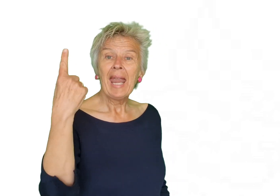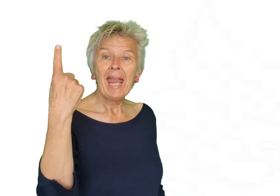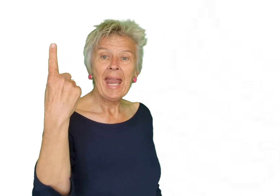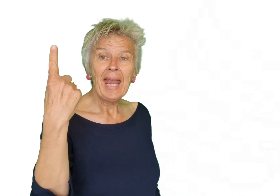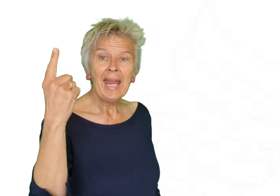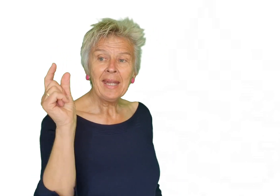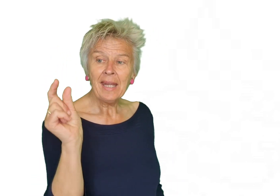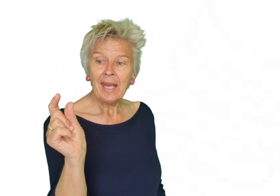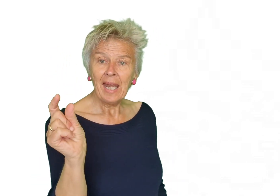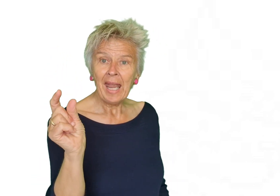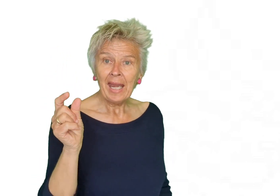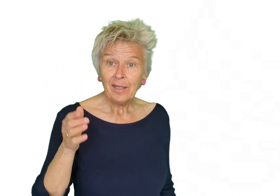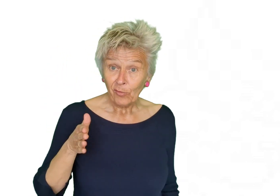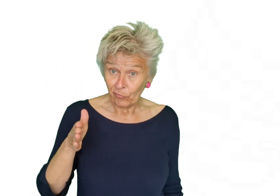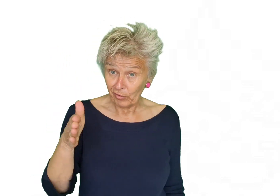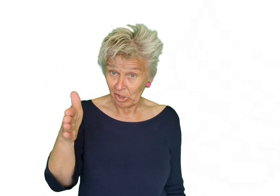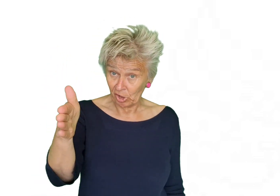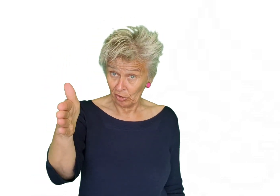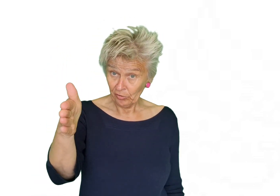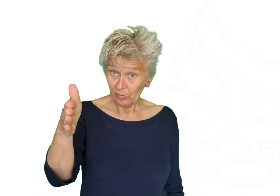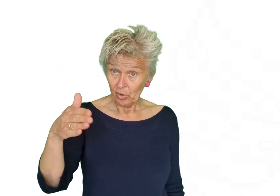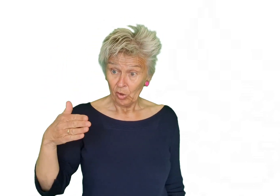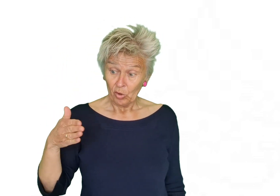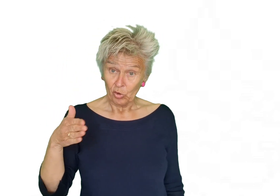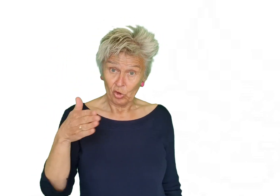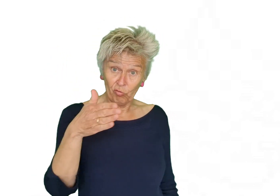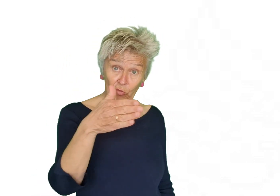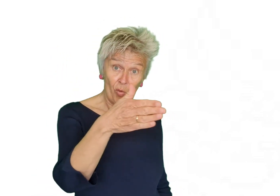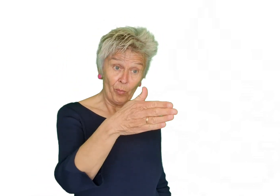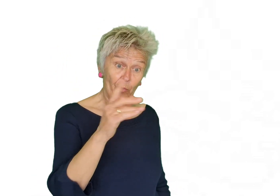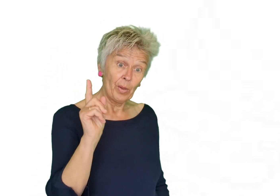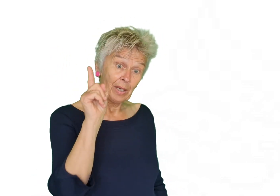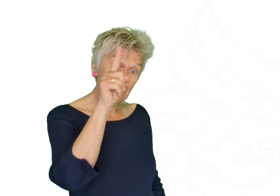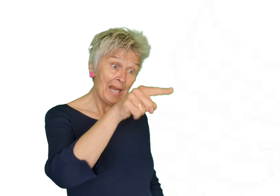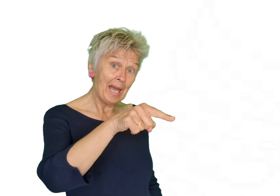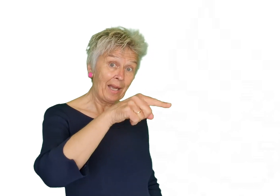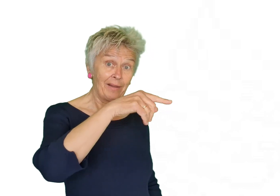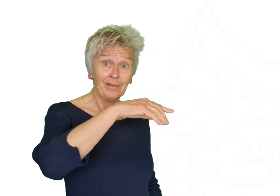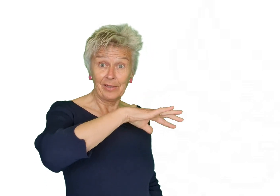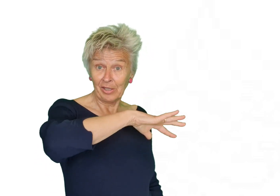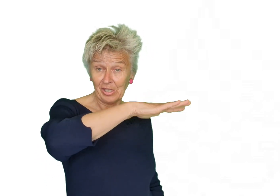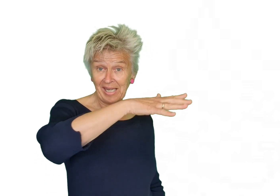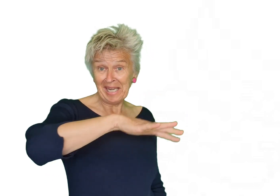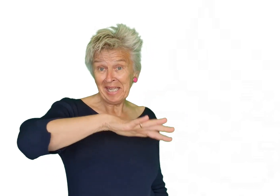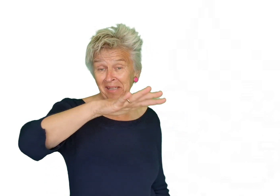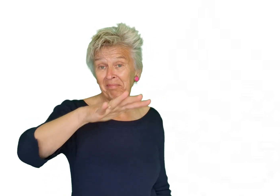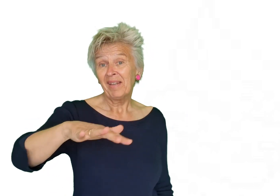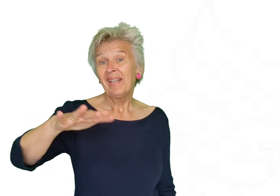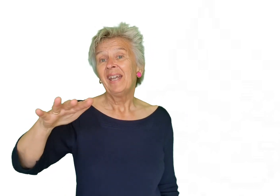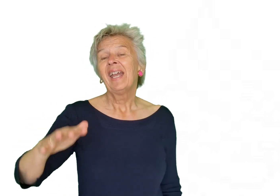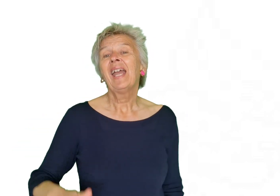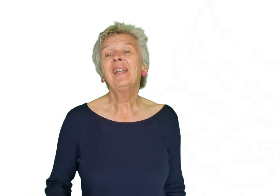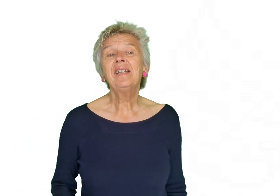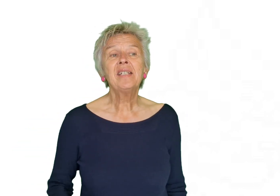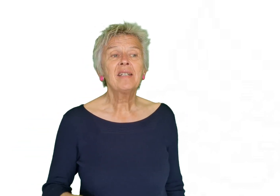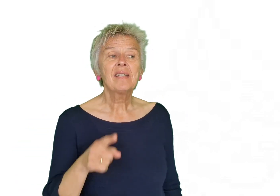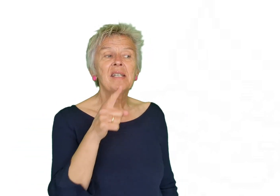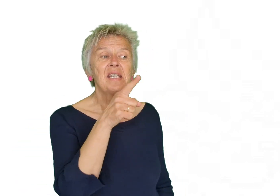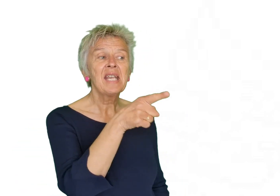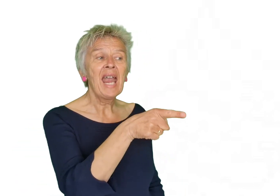Eén klein visje zwom naar de zee En dan is het zijn,